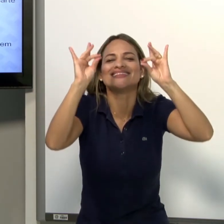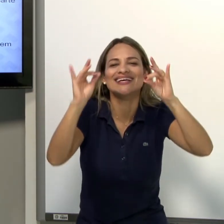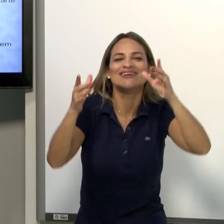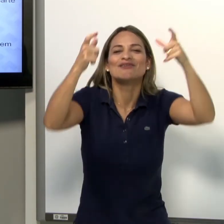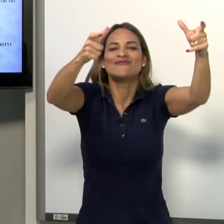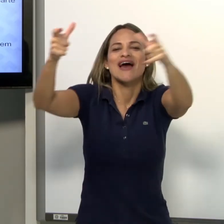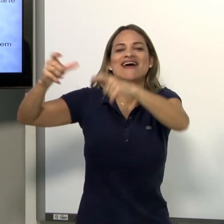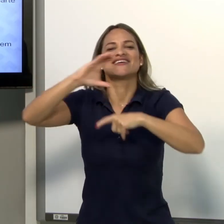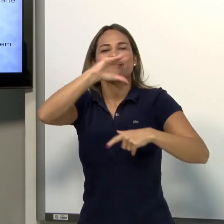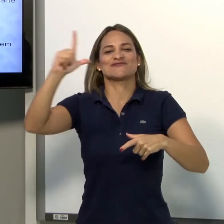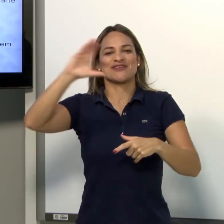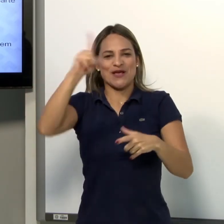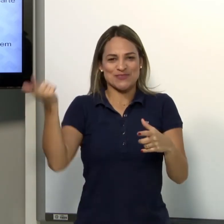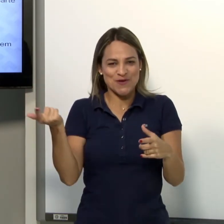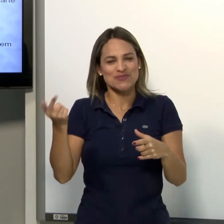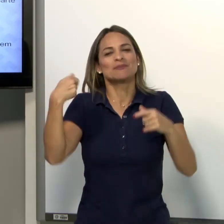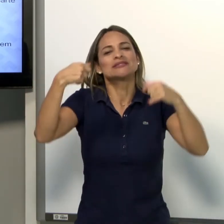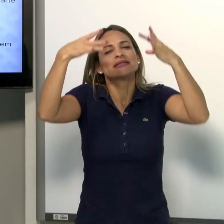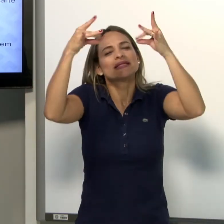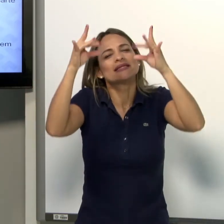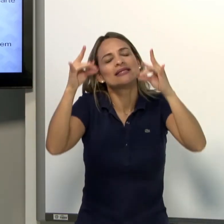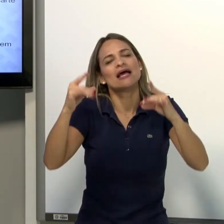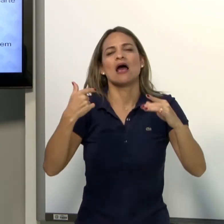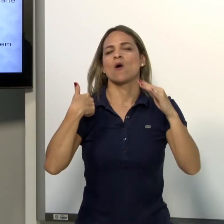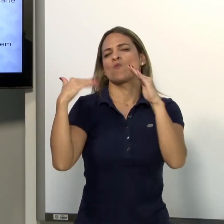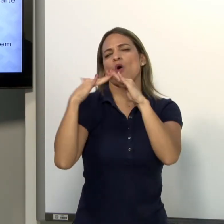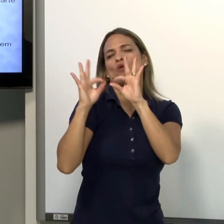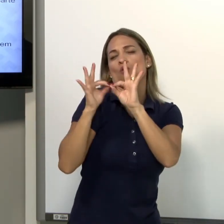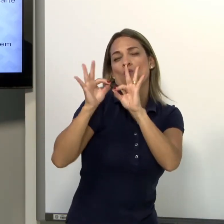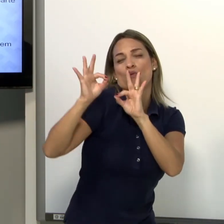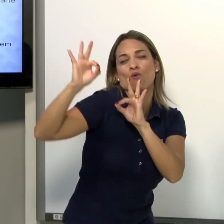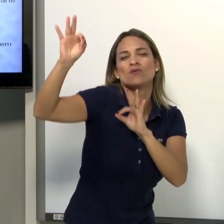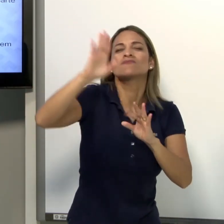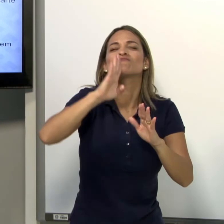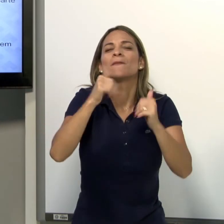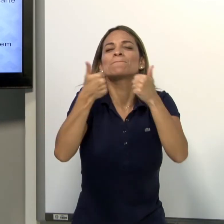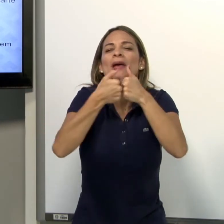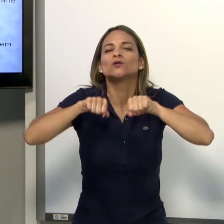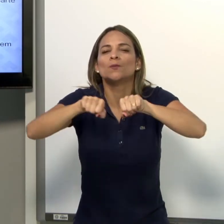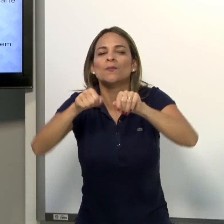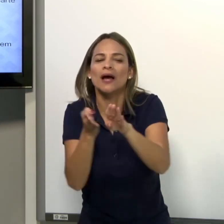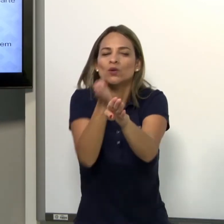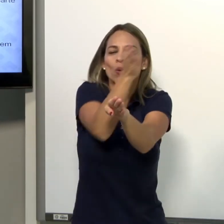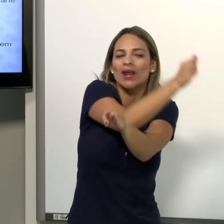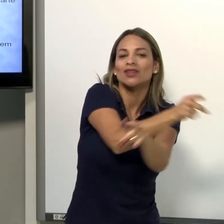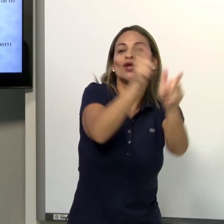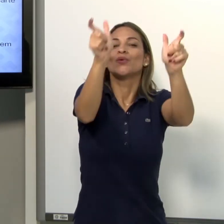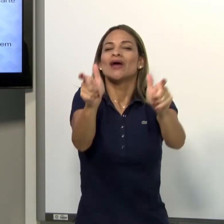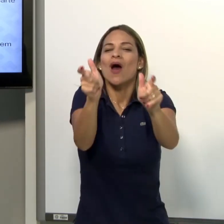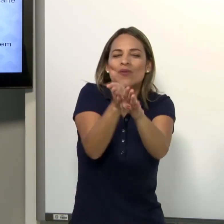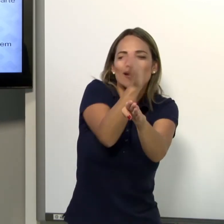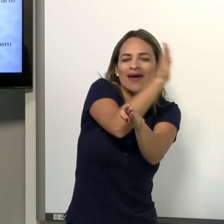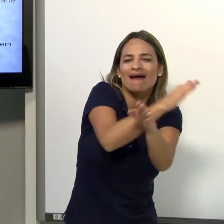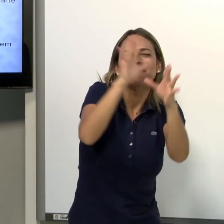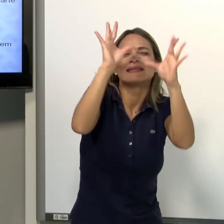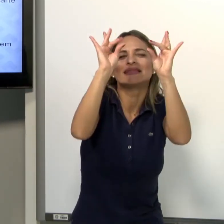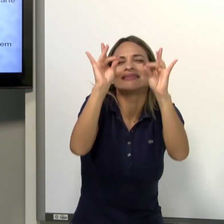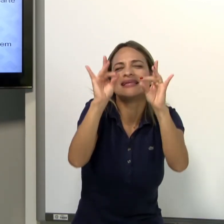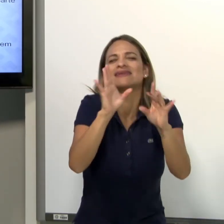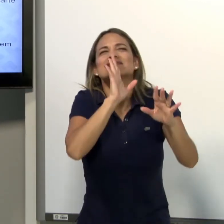todos os elementos que tem nas casas. Eu sei que é longe, mas, por exemplo, outro exemplo. A casa é longe, mas é